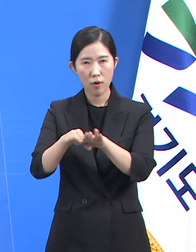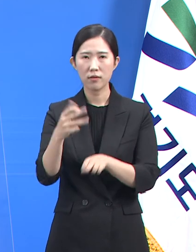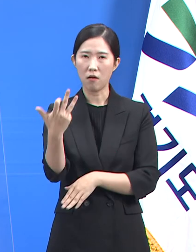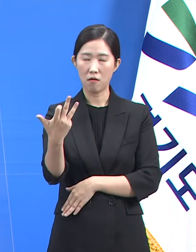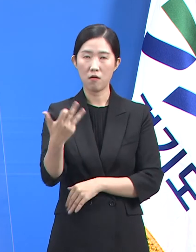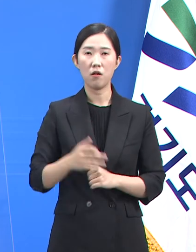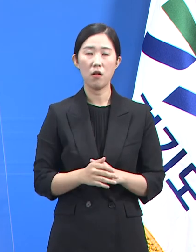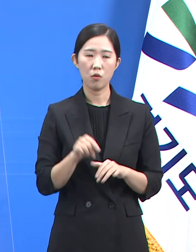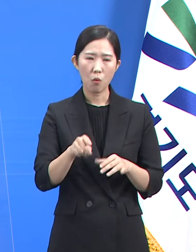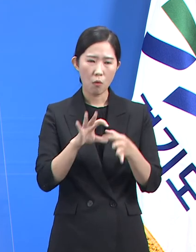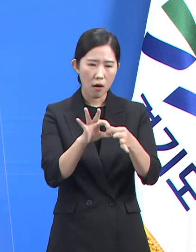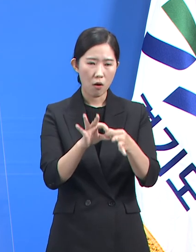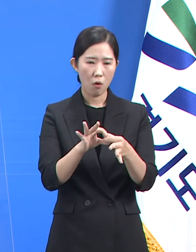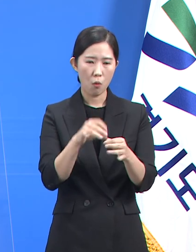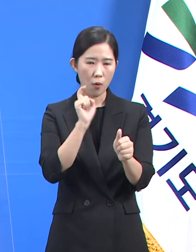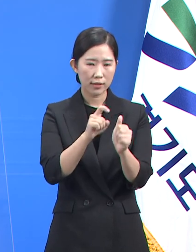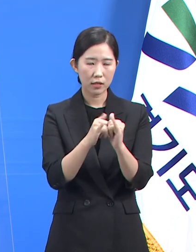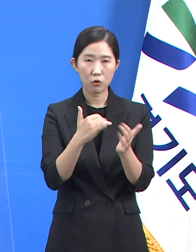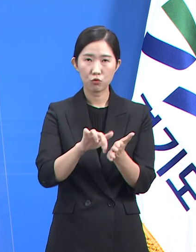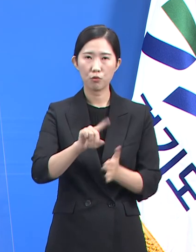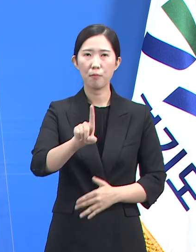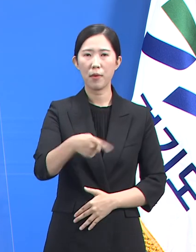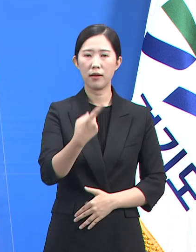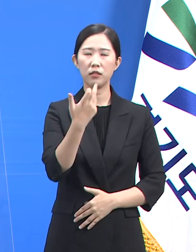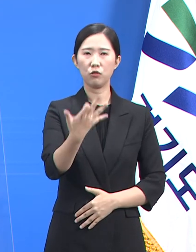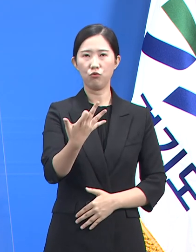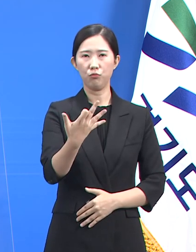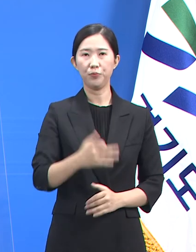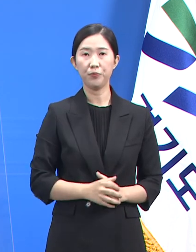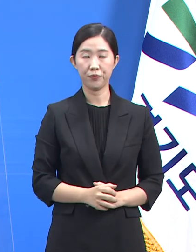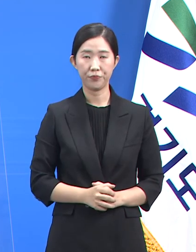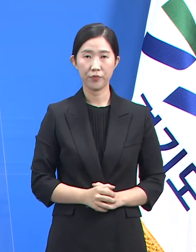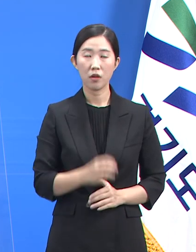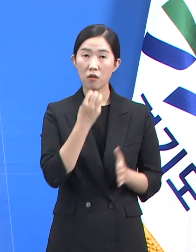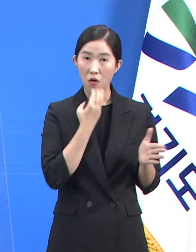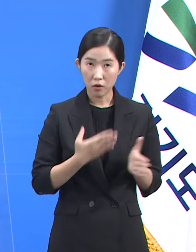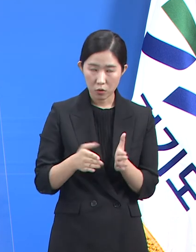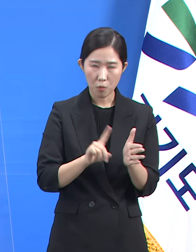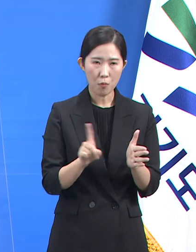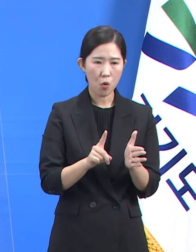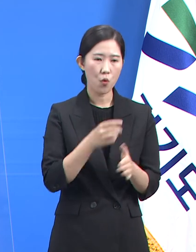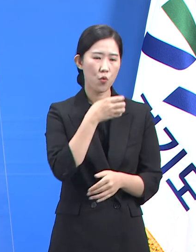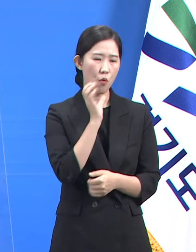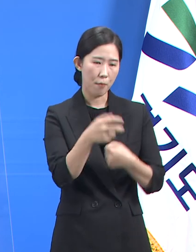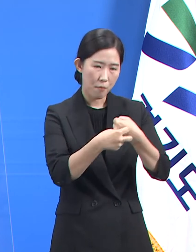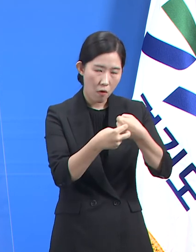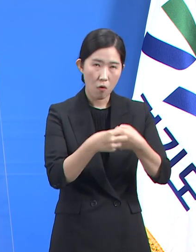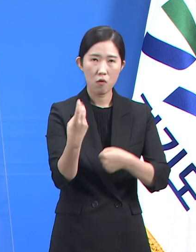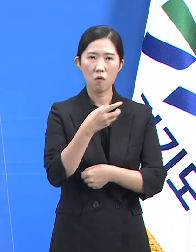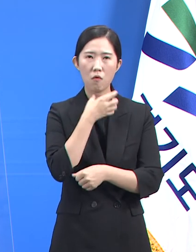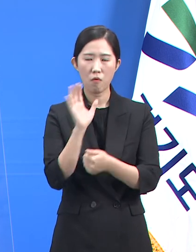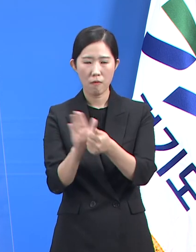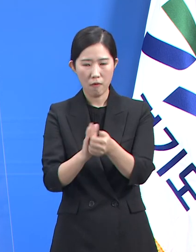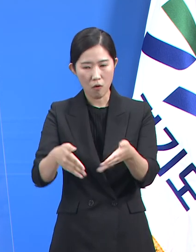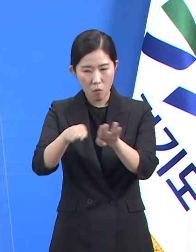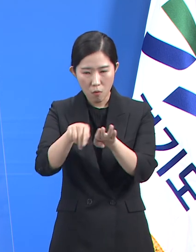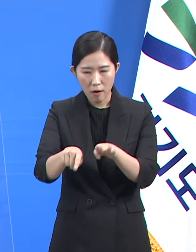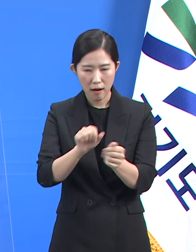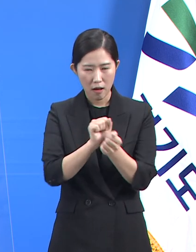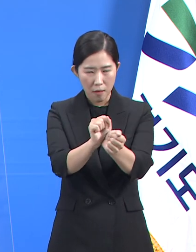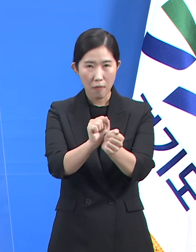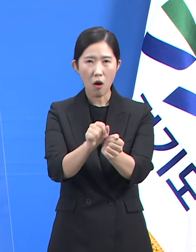119명입니다. 경기도는 요양원 및 요양병원 등 감염 취약시설 감염을 예방하기 위하여